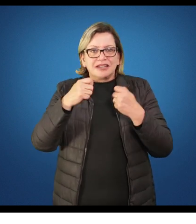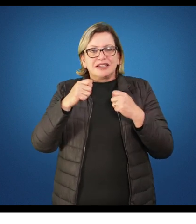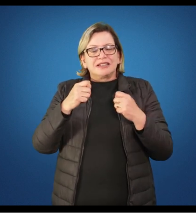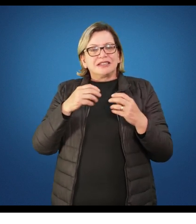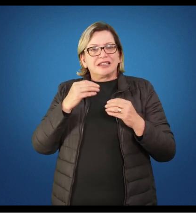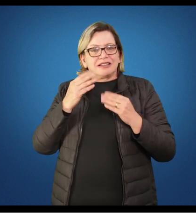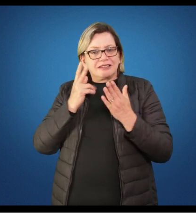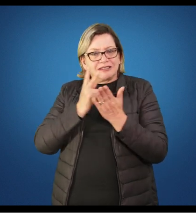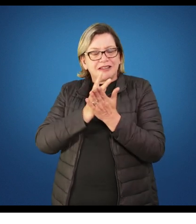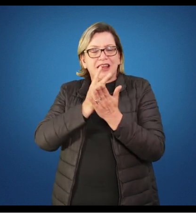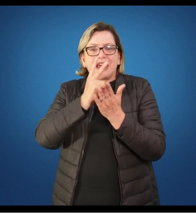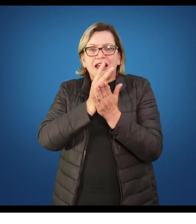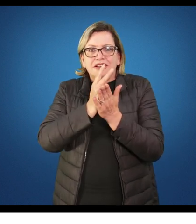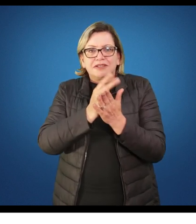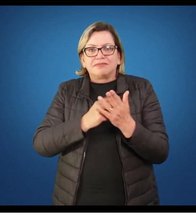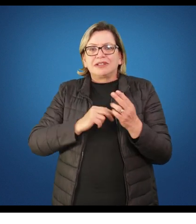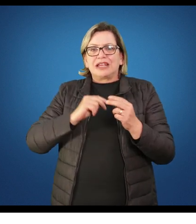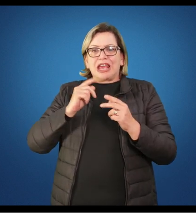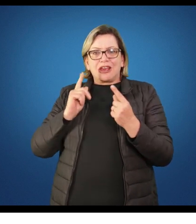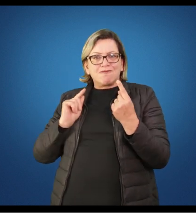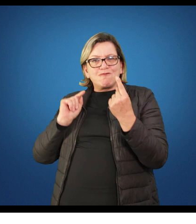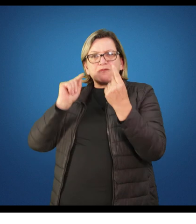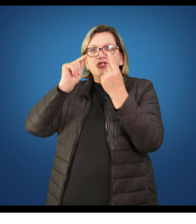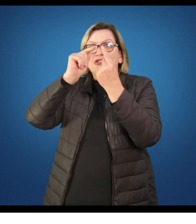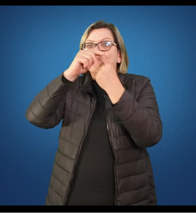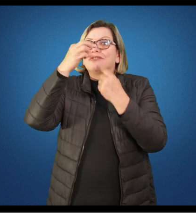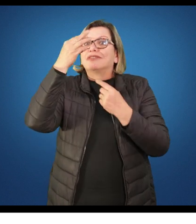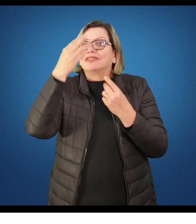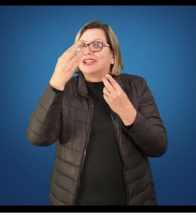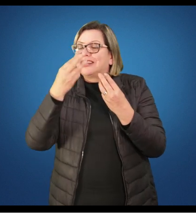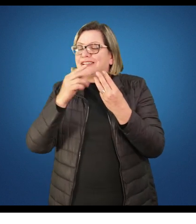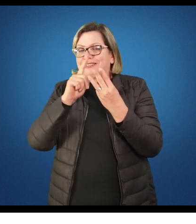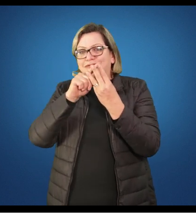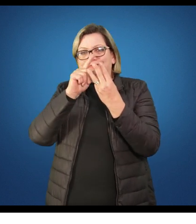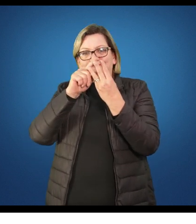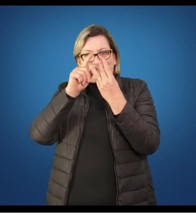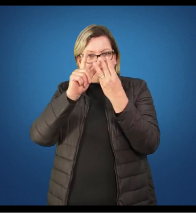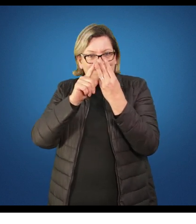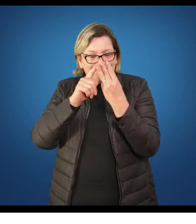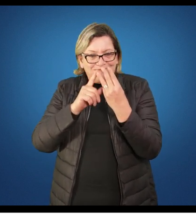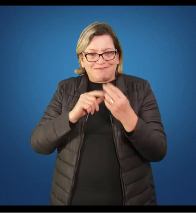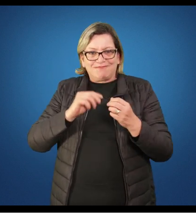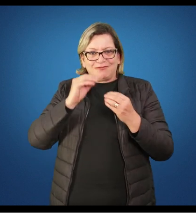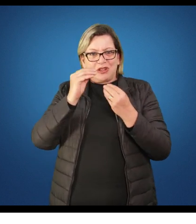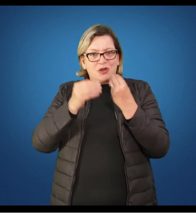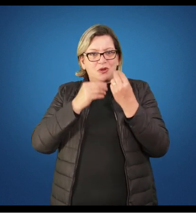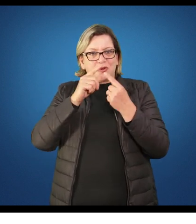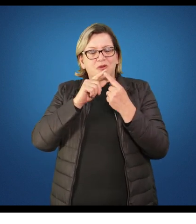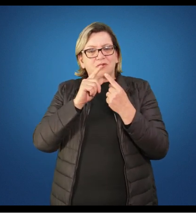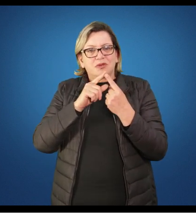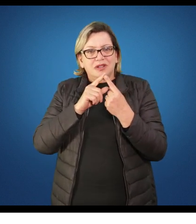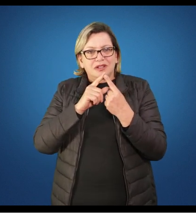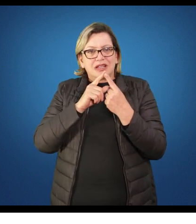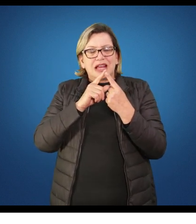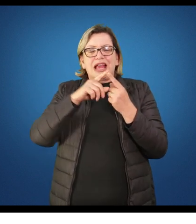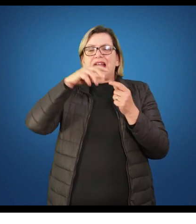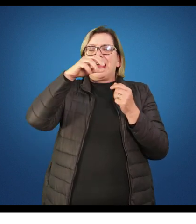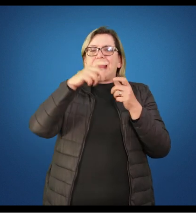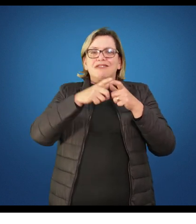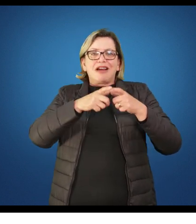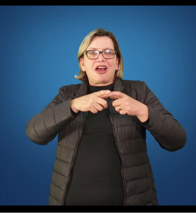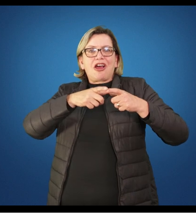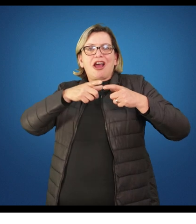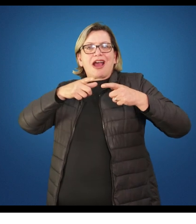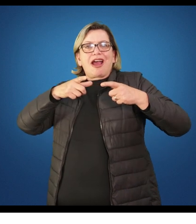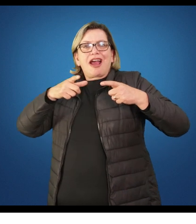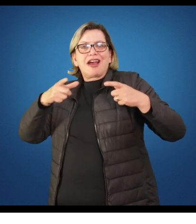caminhar para três elementos centrais. Quais são eles? O processo de ampliação desse